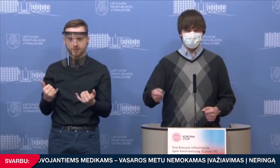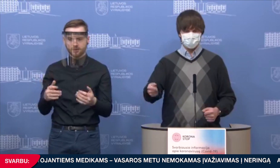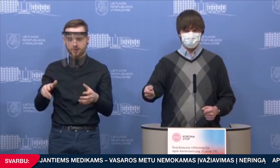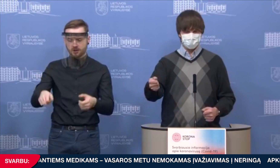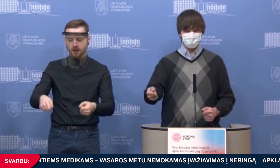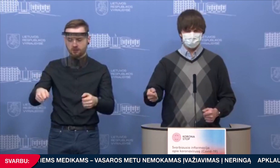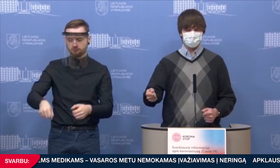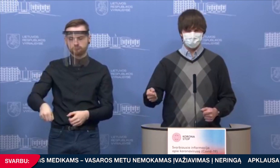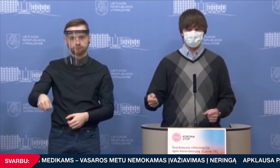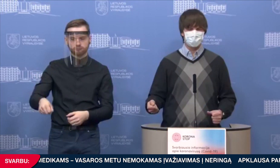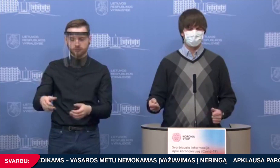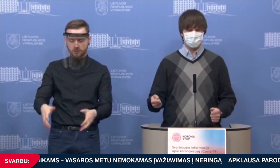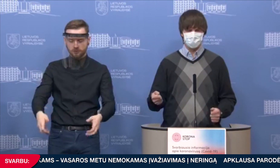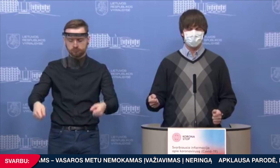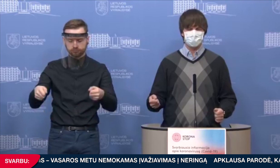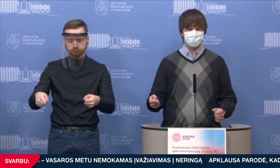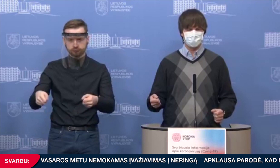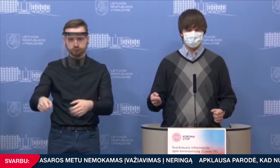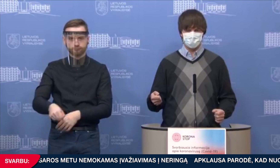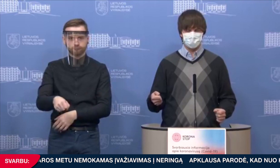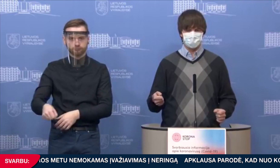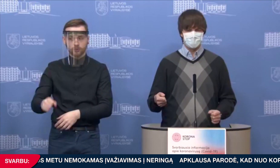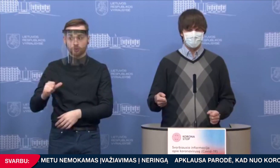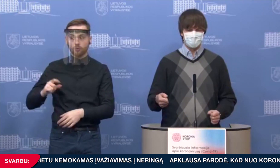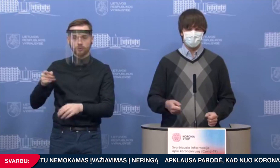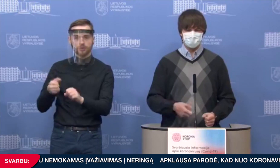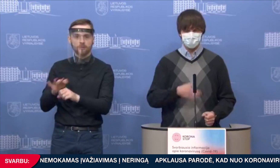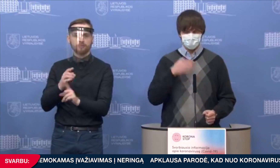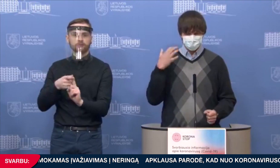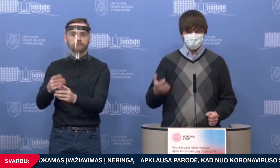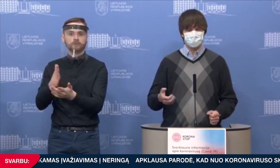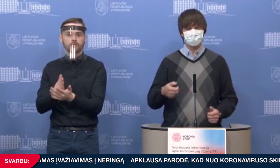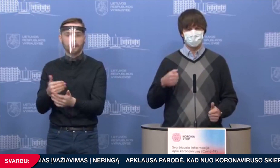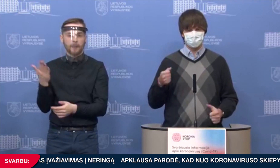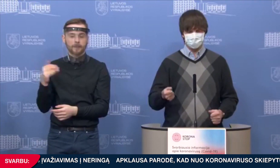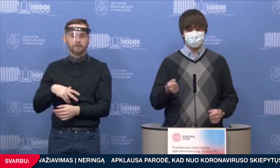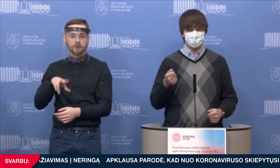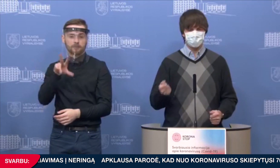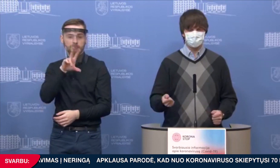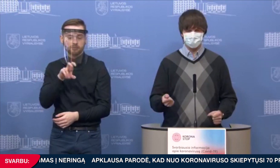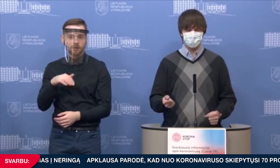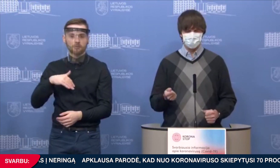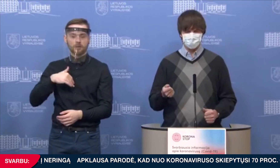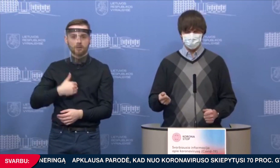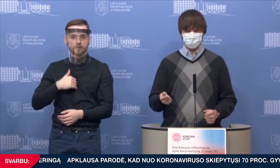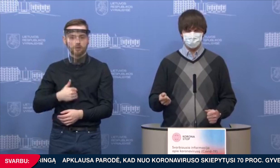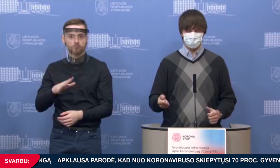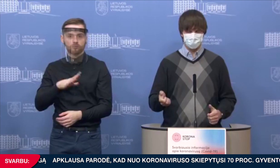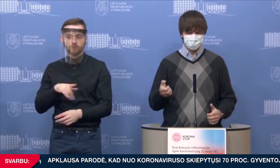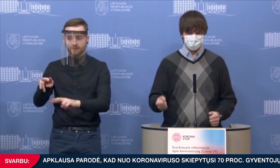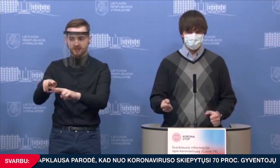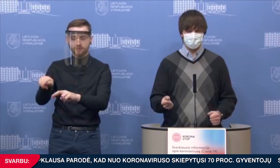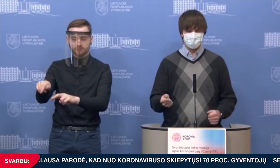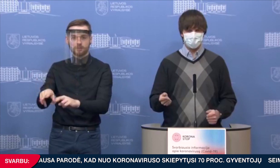rankeną neša žmogus, sakykime, ir sakykime, yra užsikrėtęs. Ir ką tik apčiaudė ir apkos jo tą rankeną vietą,